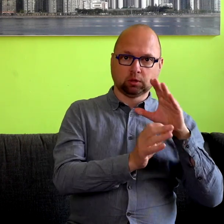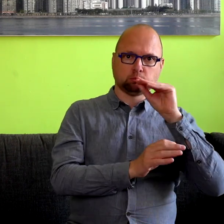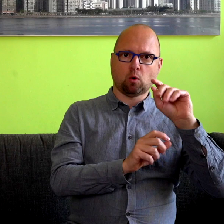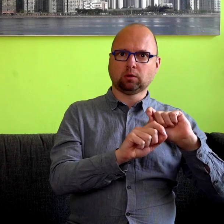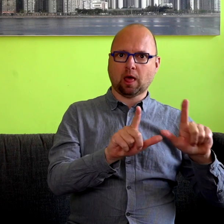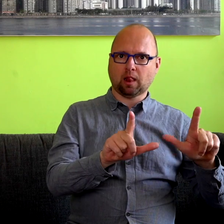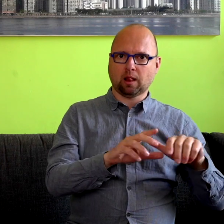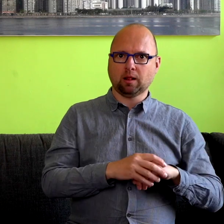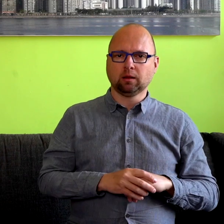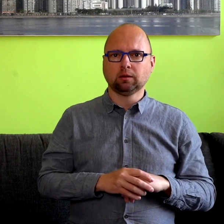gesproken taal.